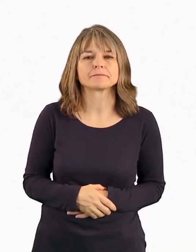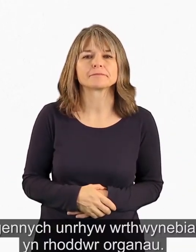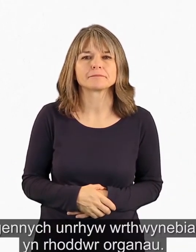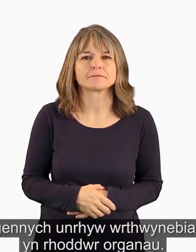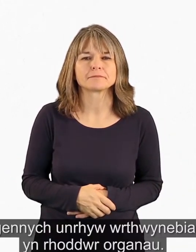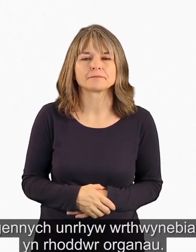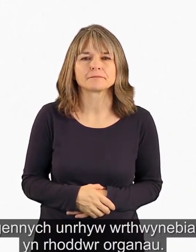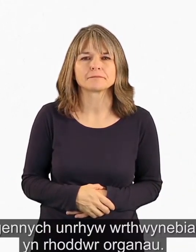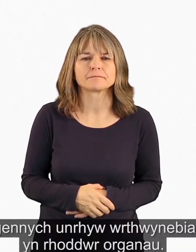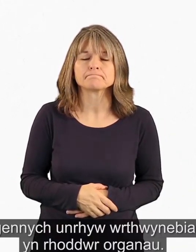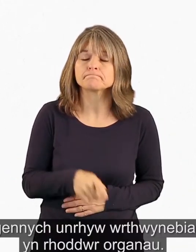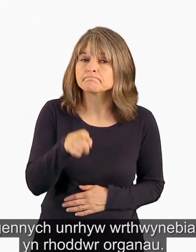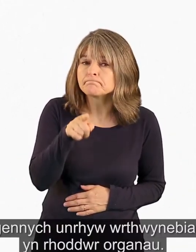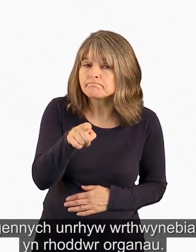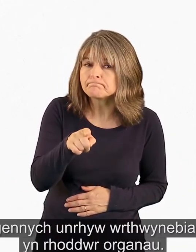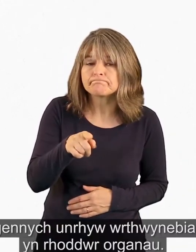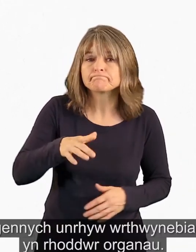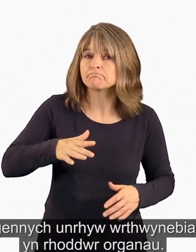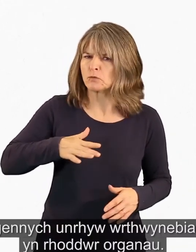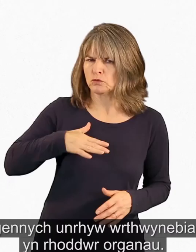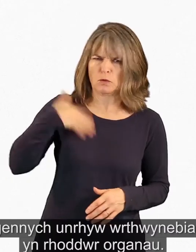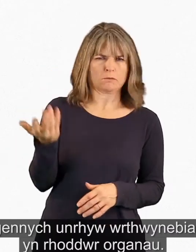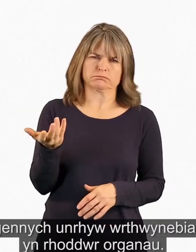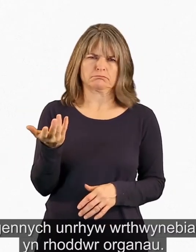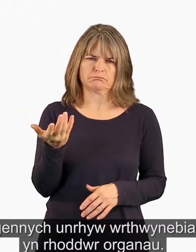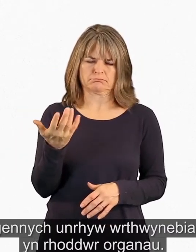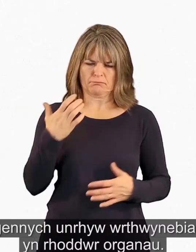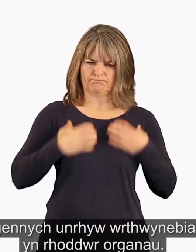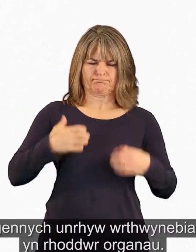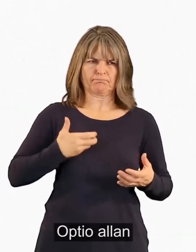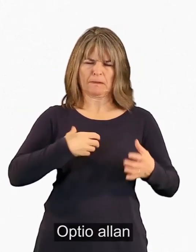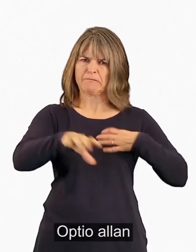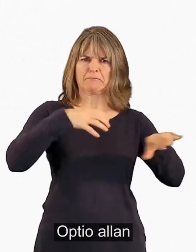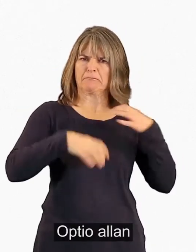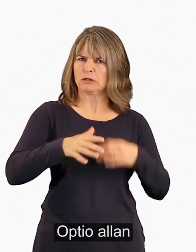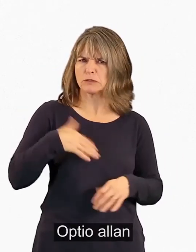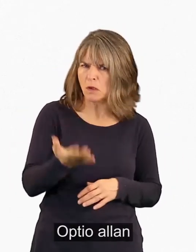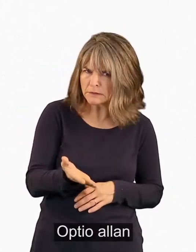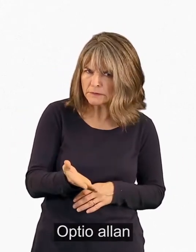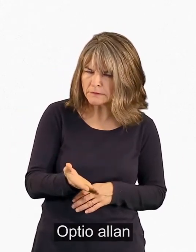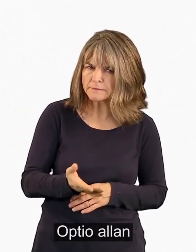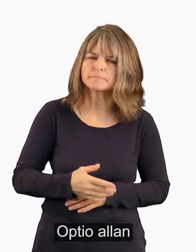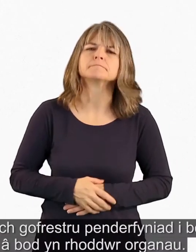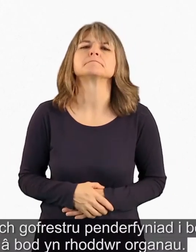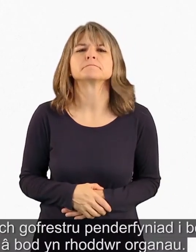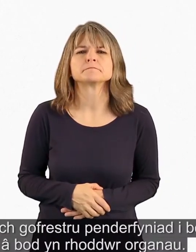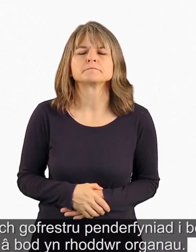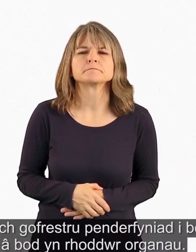Nid oes gennych unrhyw wrthwynebiad i ddod yn rhoddwyr organau. Optio allan. Gallwch gofrestru